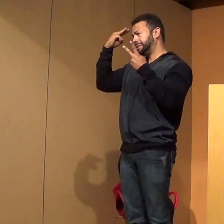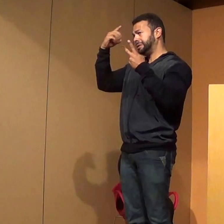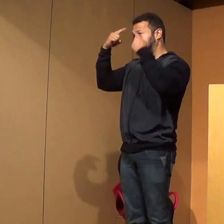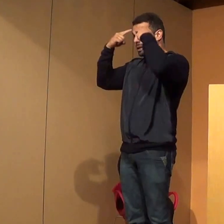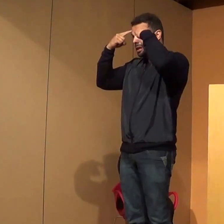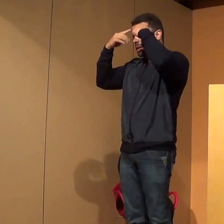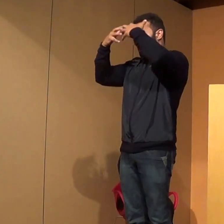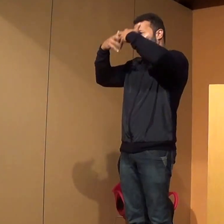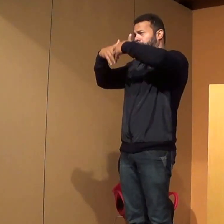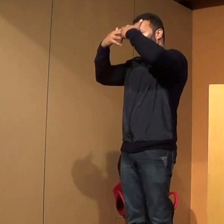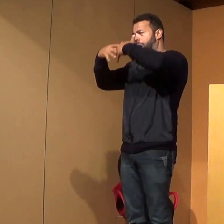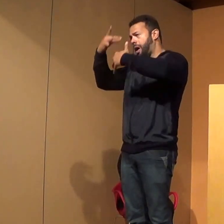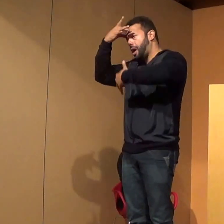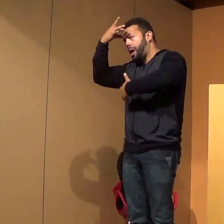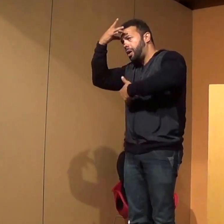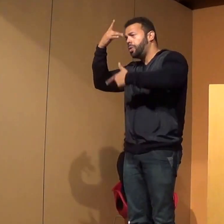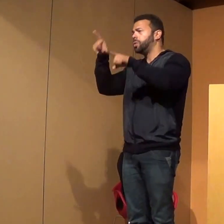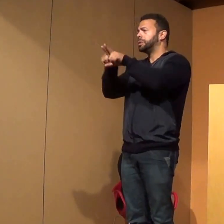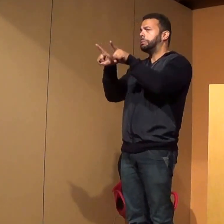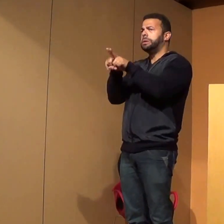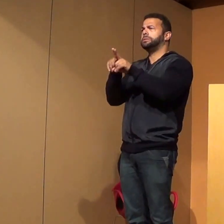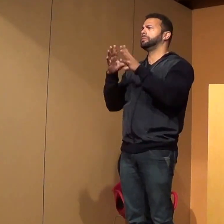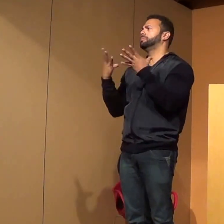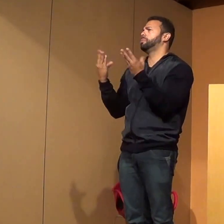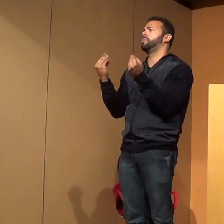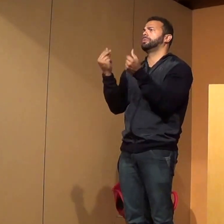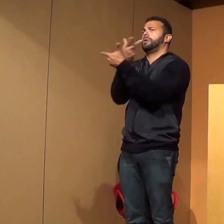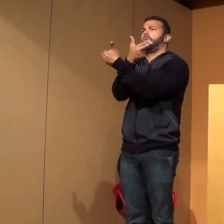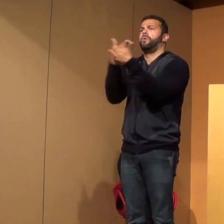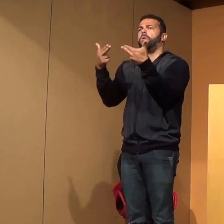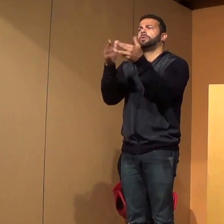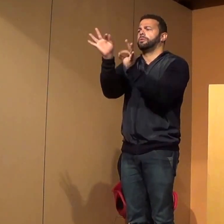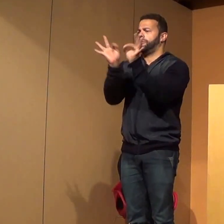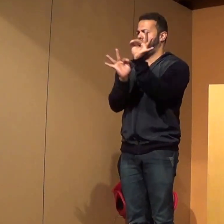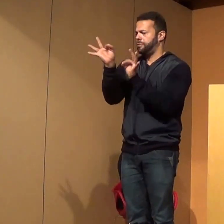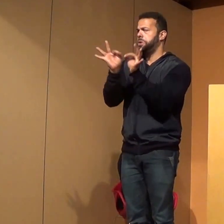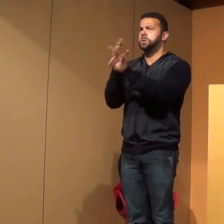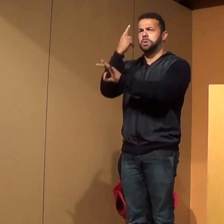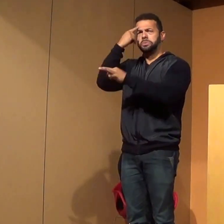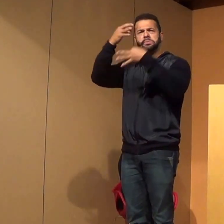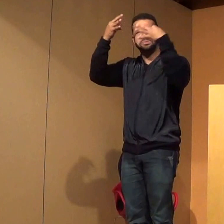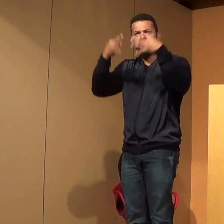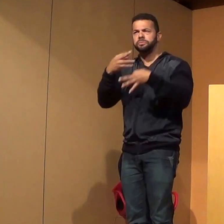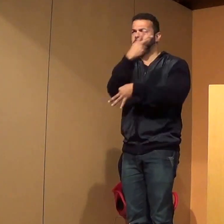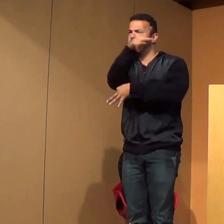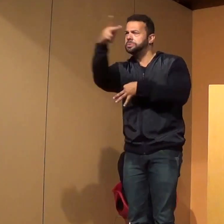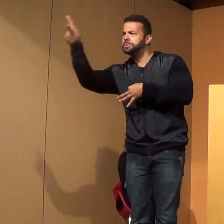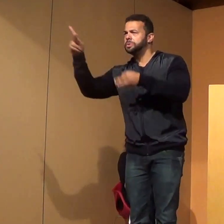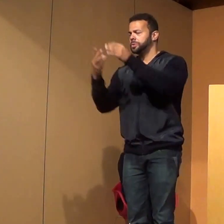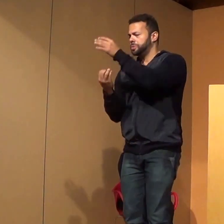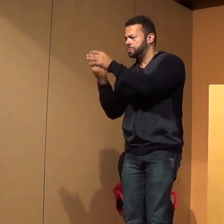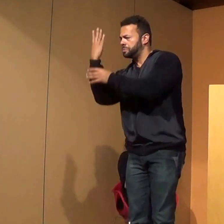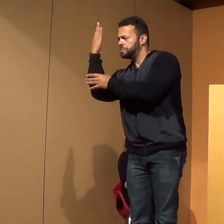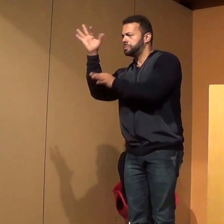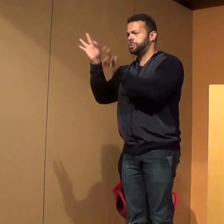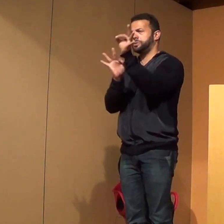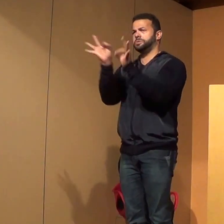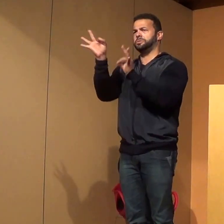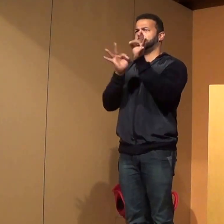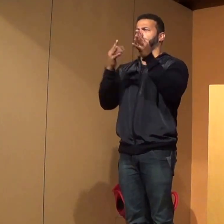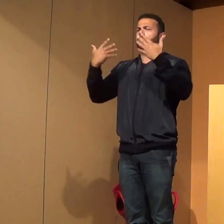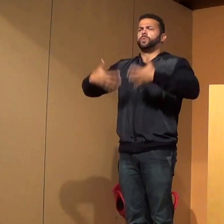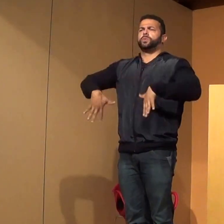muita coisa para fazer. Eu tenho certeza que vocês desenvolverão os seus projetos com muita